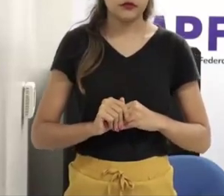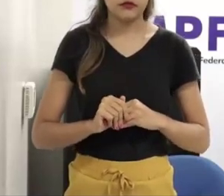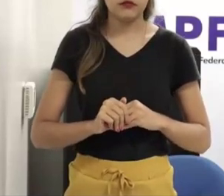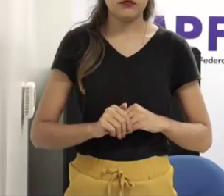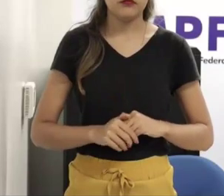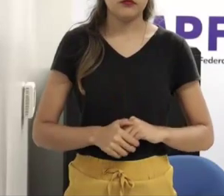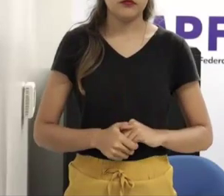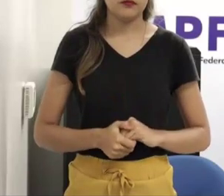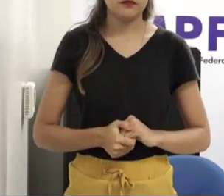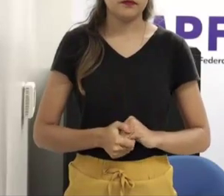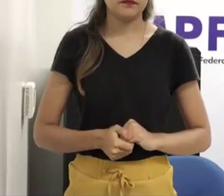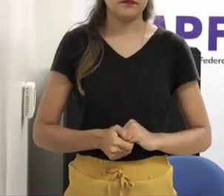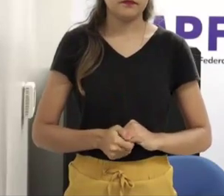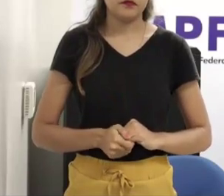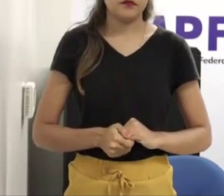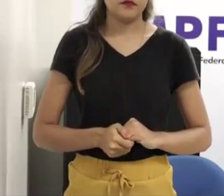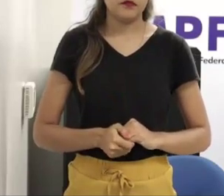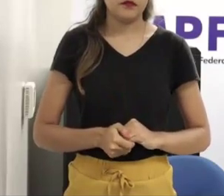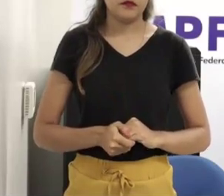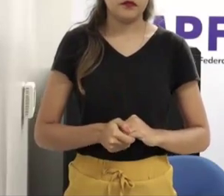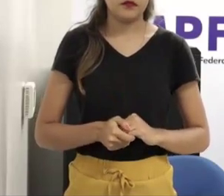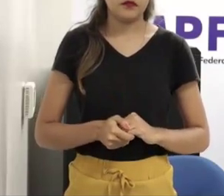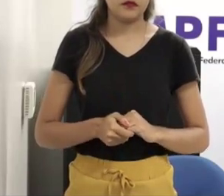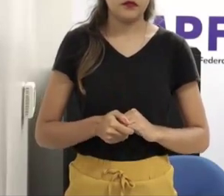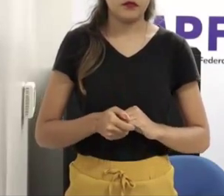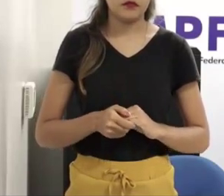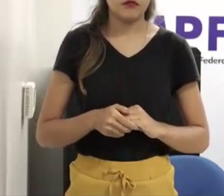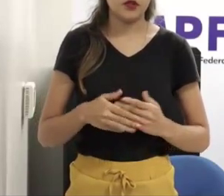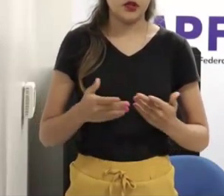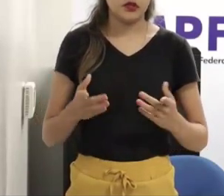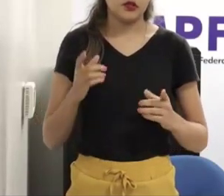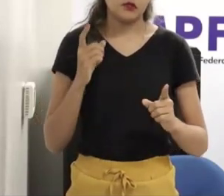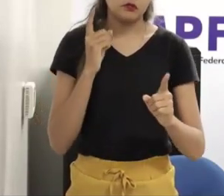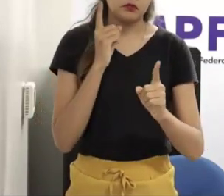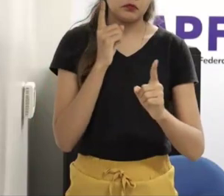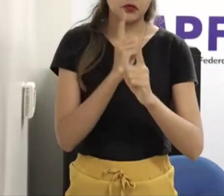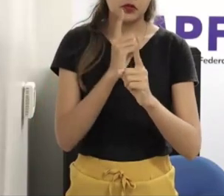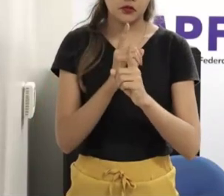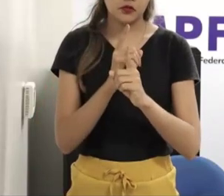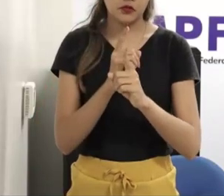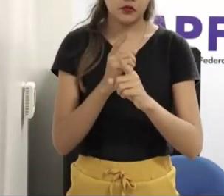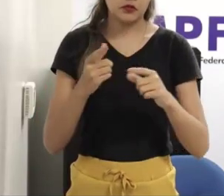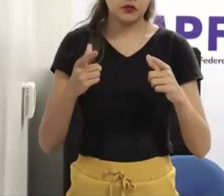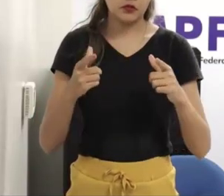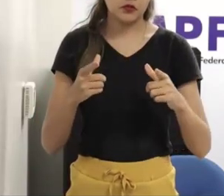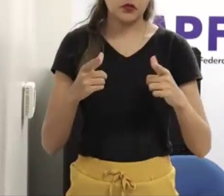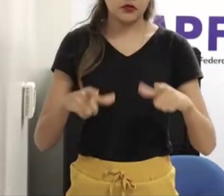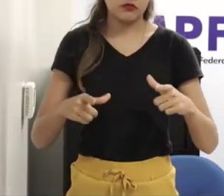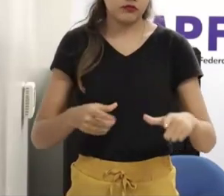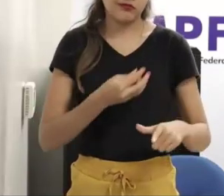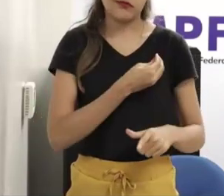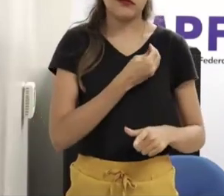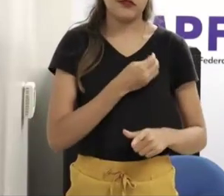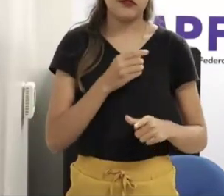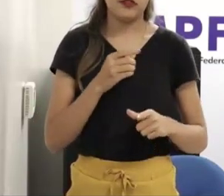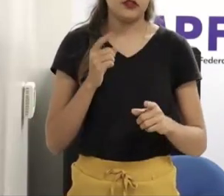presenciais, hoje em dia, no meu consultório, numa gama mais ou menos de mil pessoas, que eu devo estar ativamente,